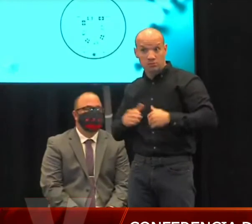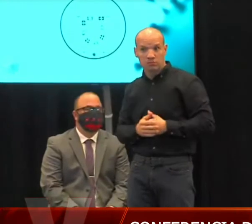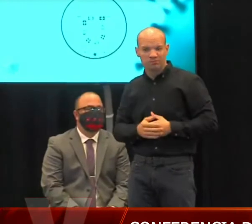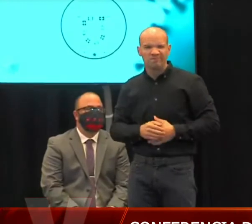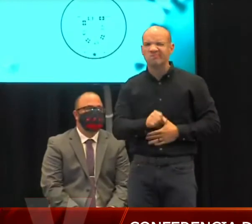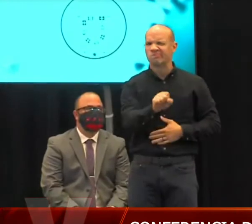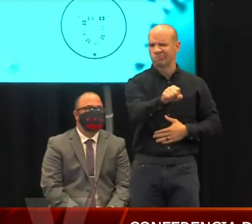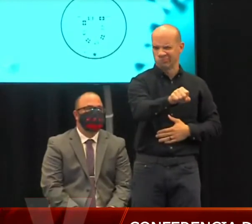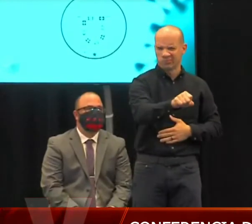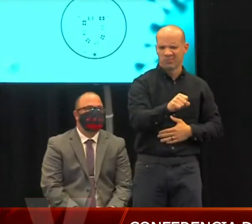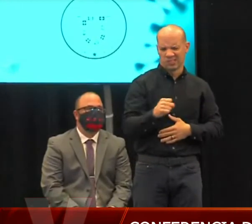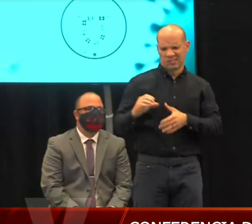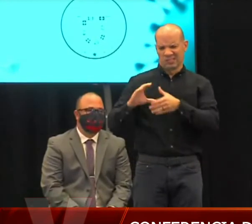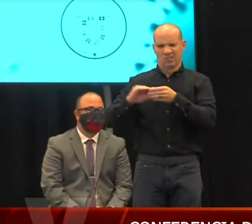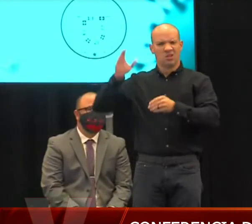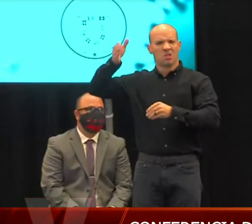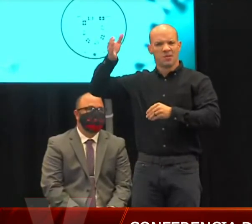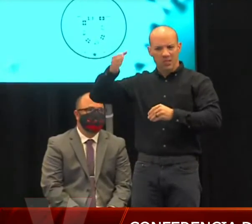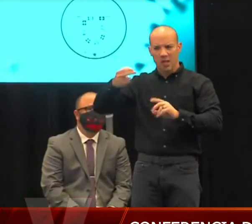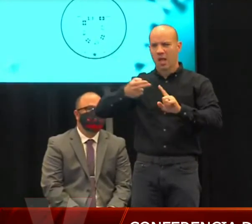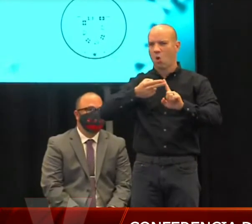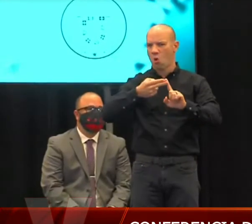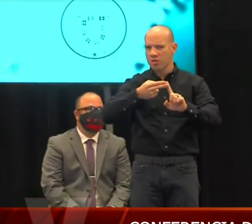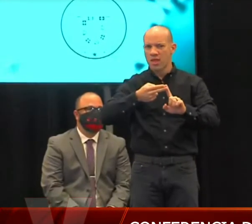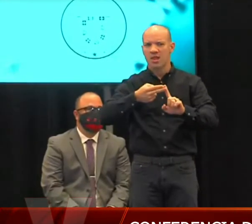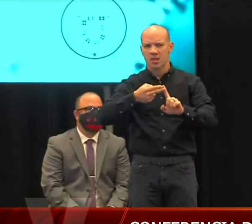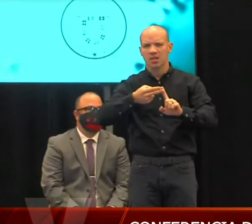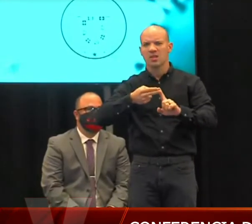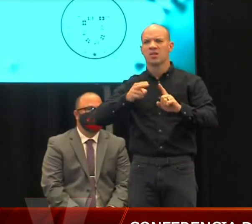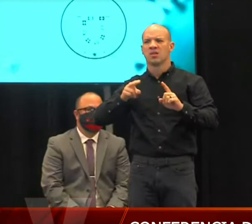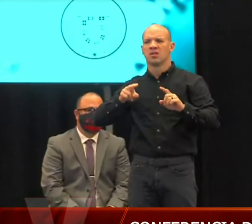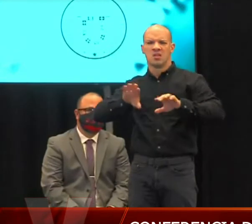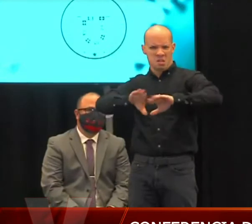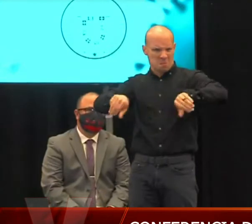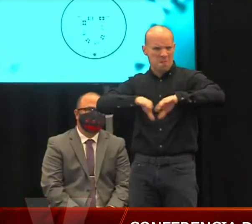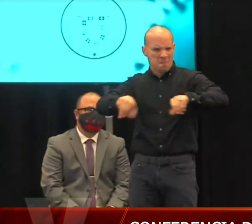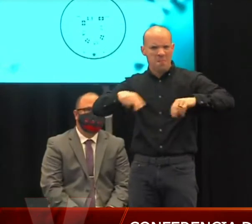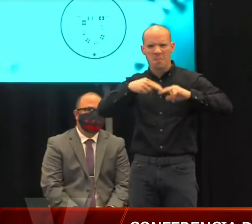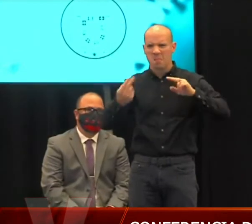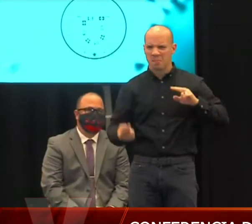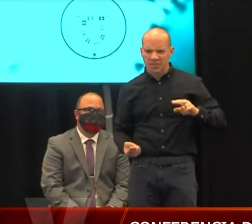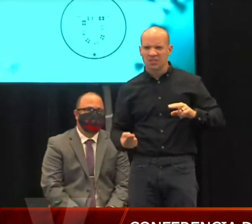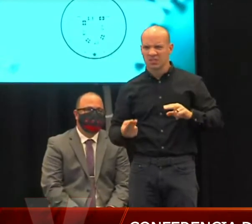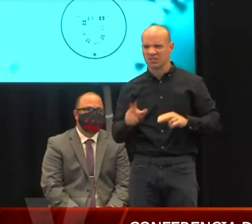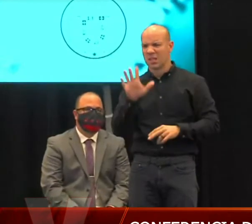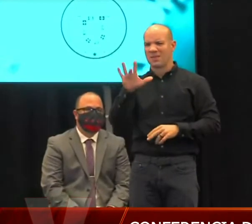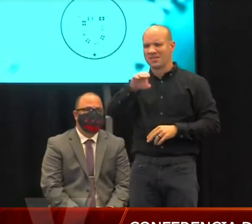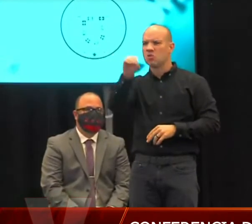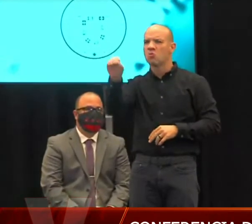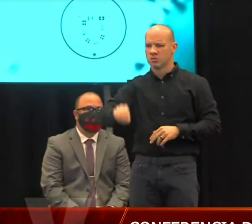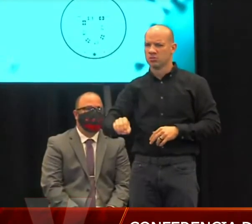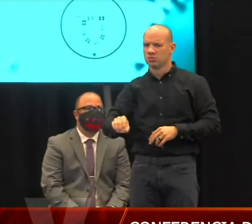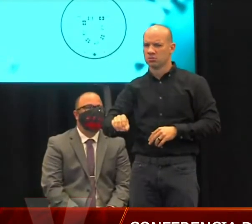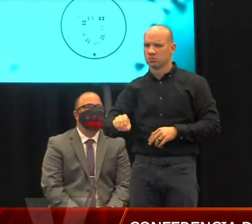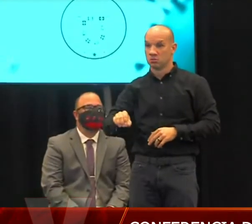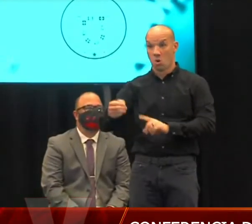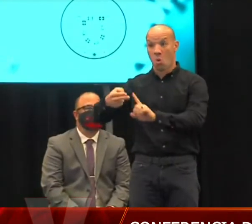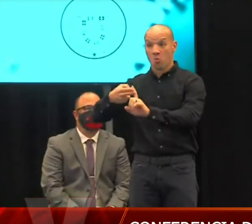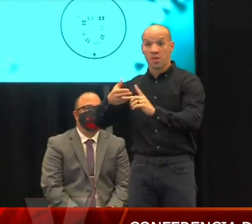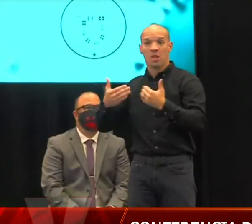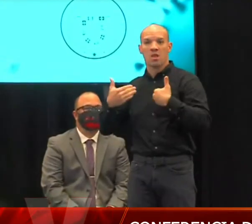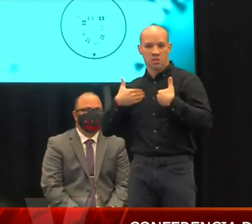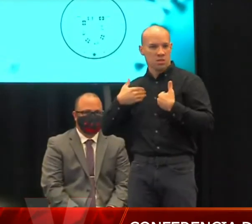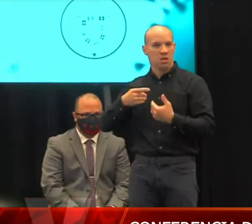que las piscinas del hotel y los paradores van a abrir a un 25%. Ellos tienen unos protocolos de seguridad excelentes, así que deben